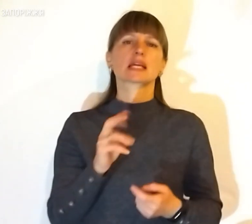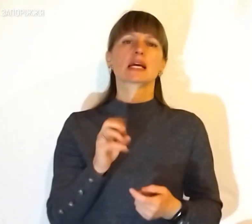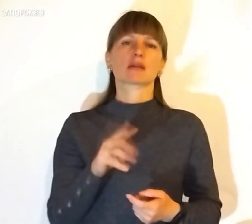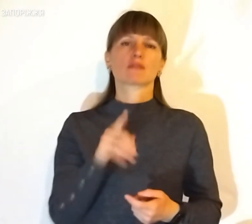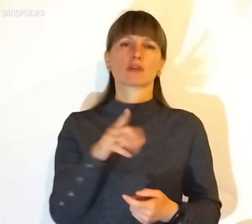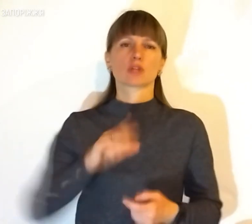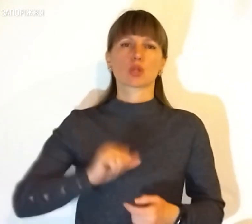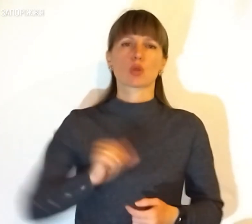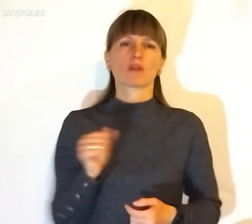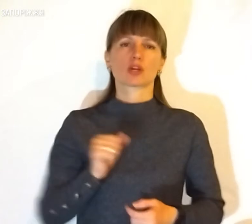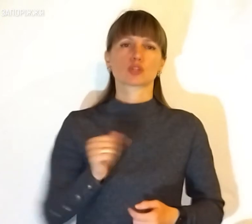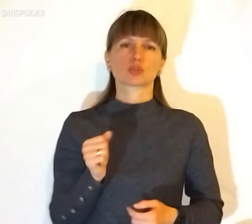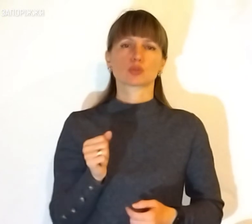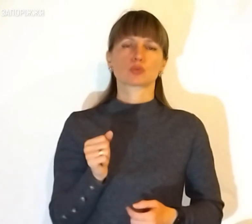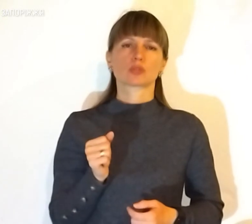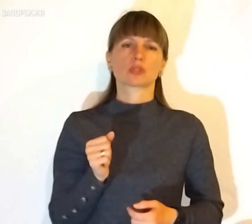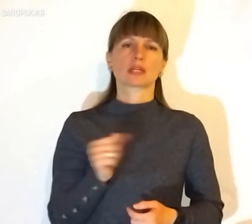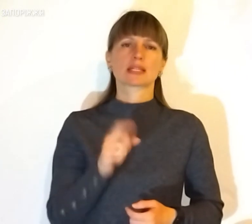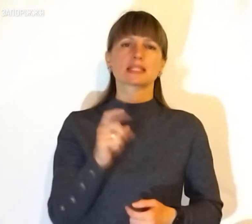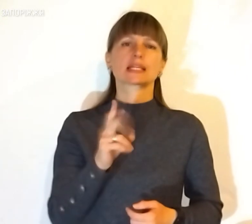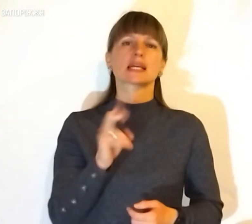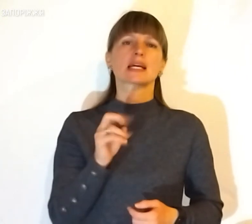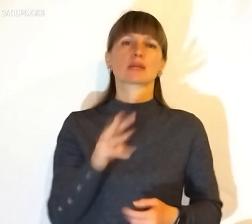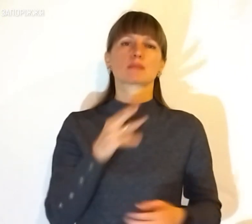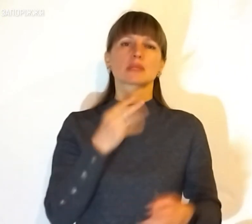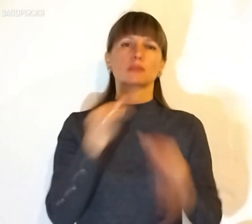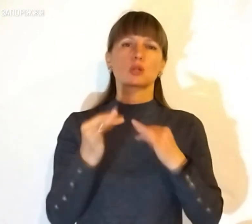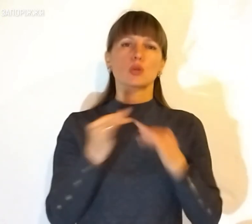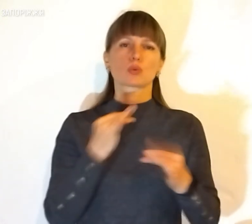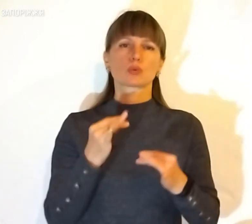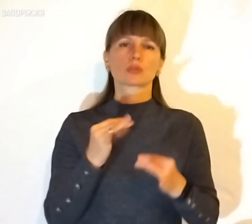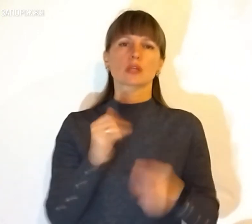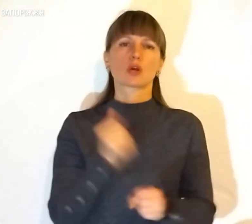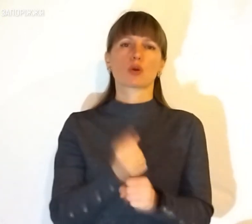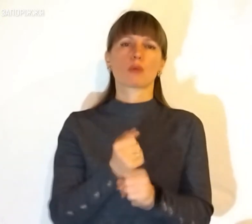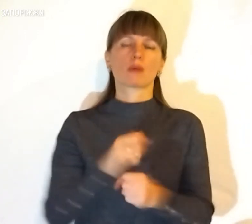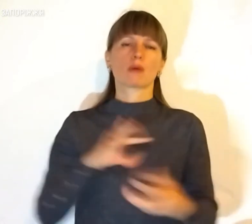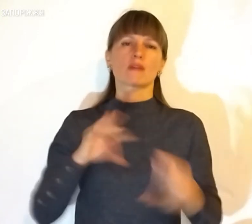нам товаришує, з ким вона спілкується і робимо висновлення.